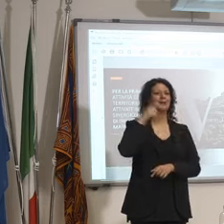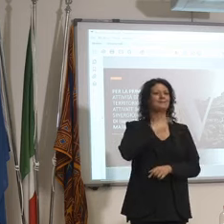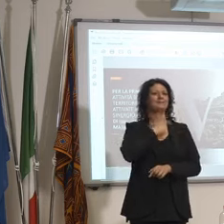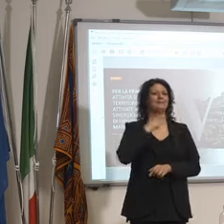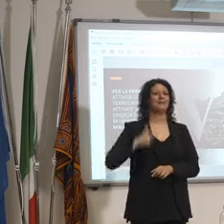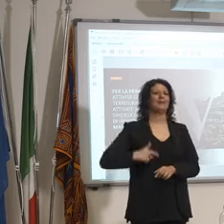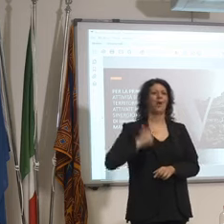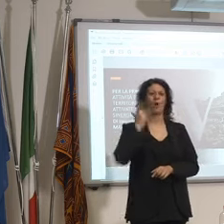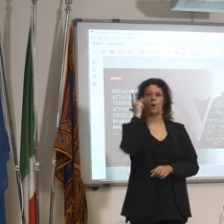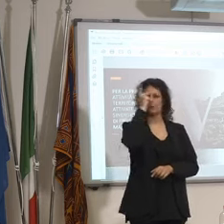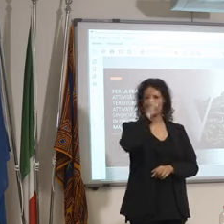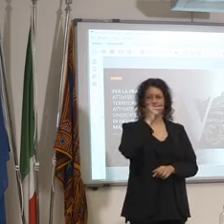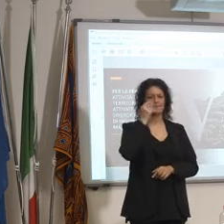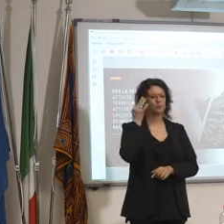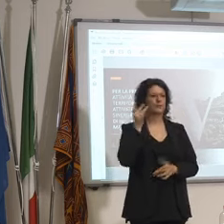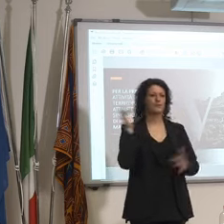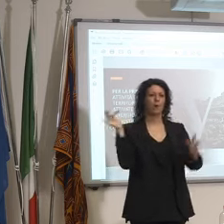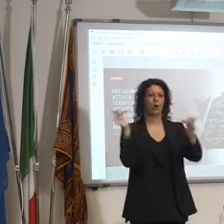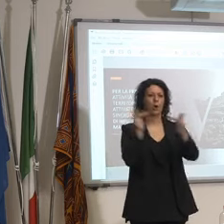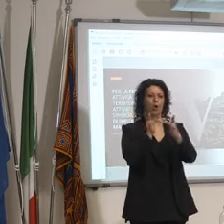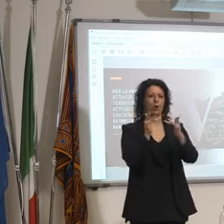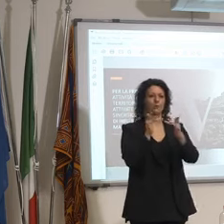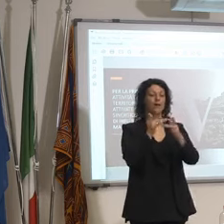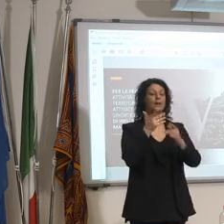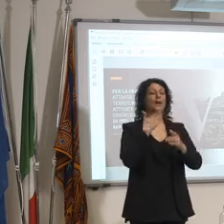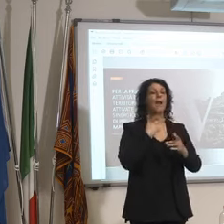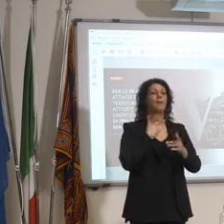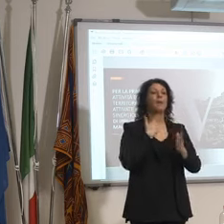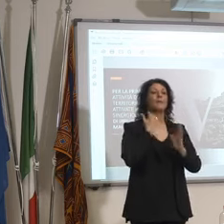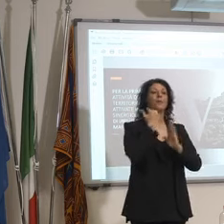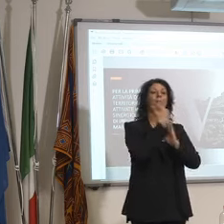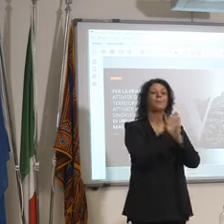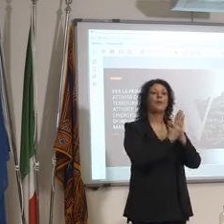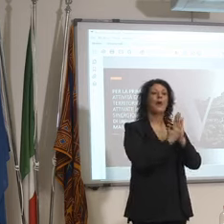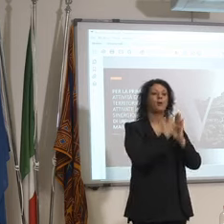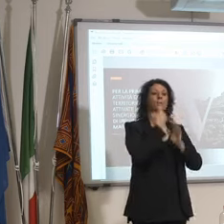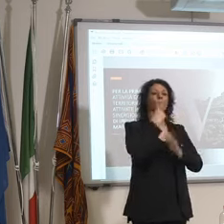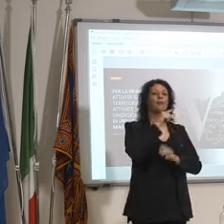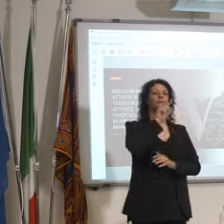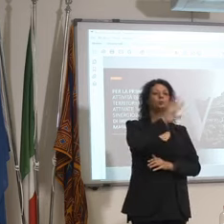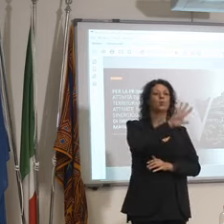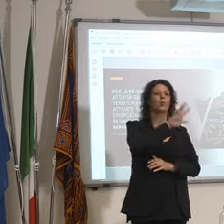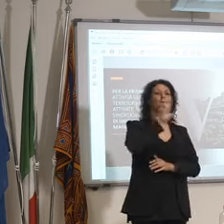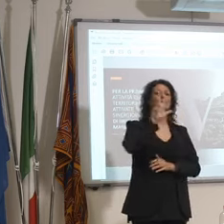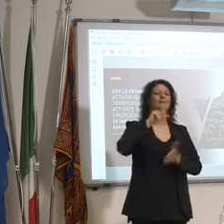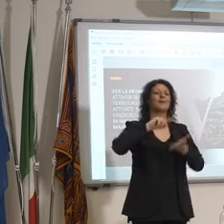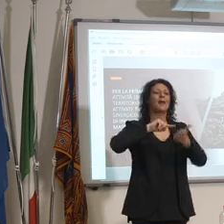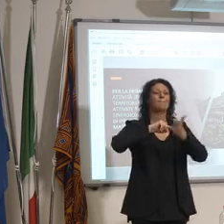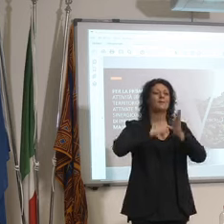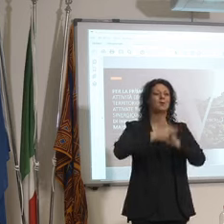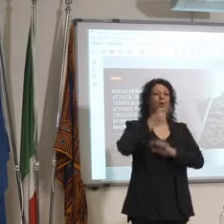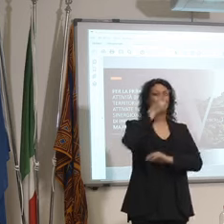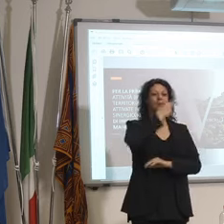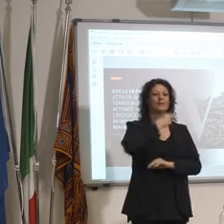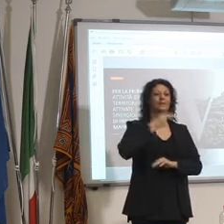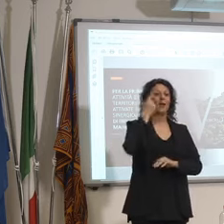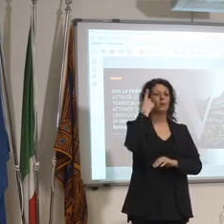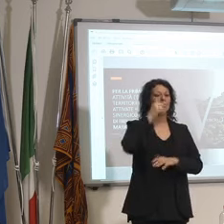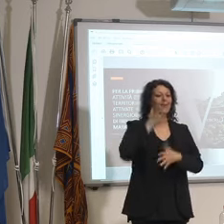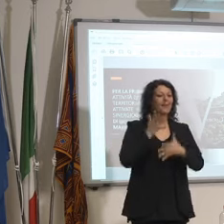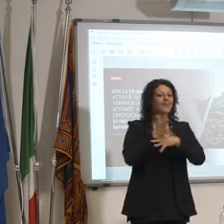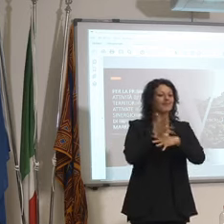è previsto un piano da 53 milioni di euro di interventi e